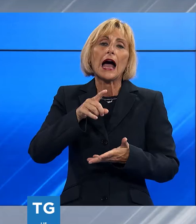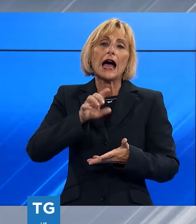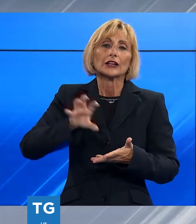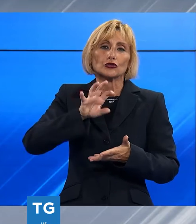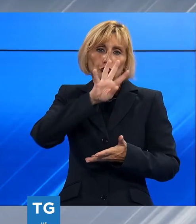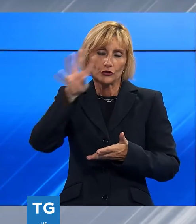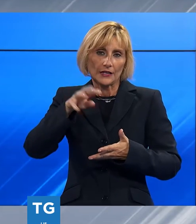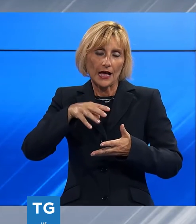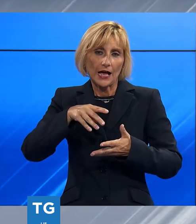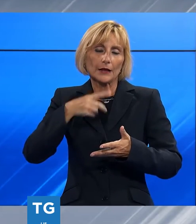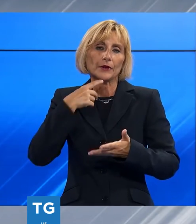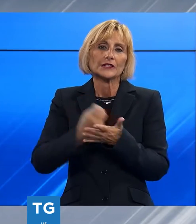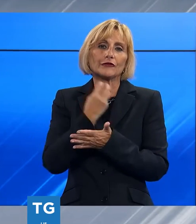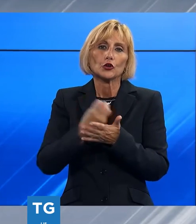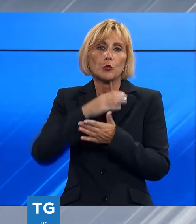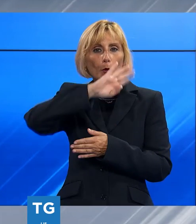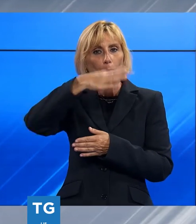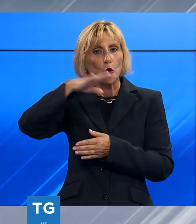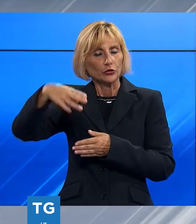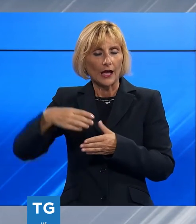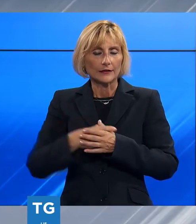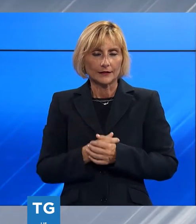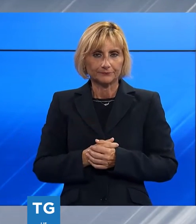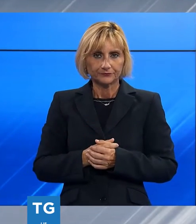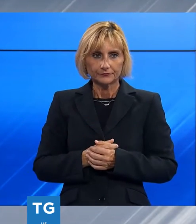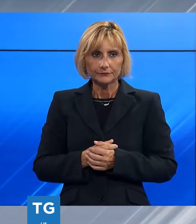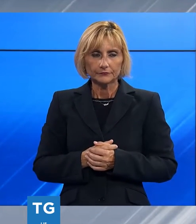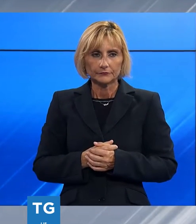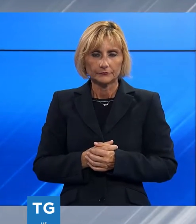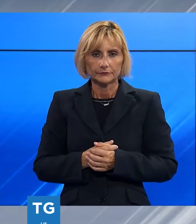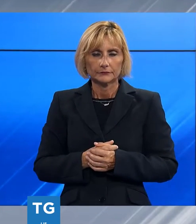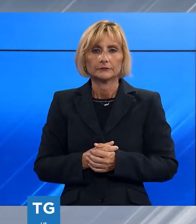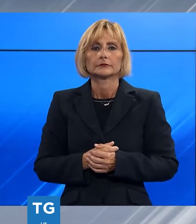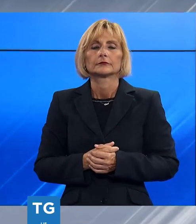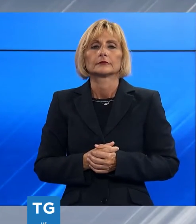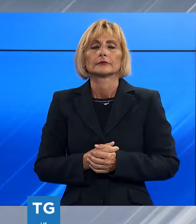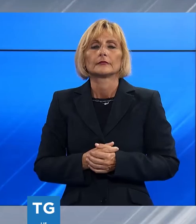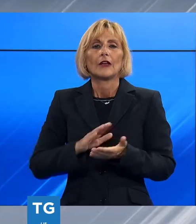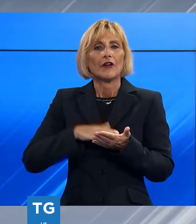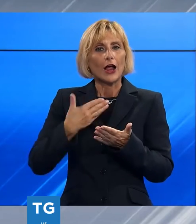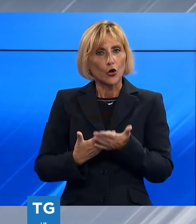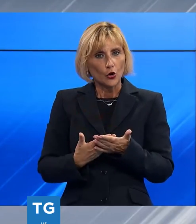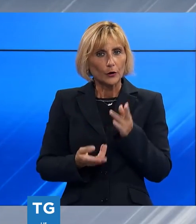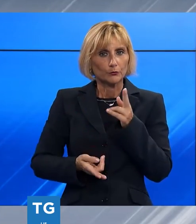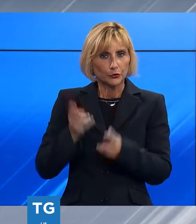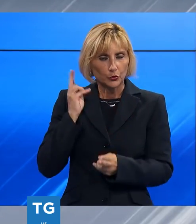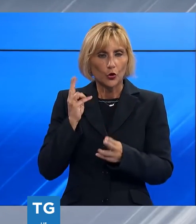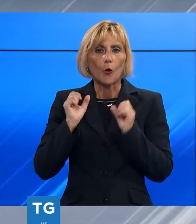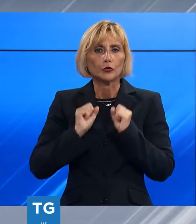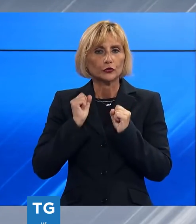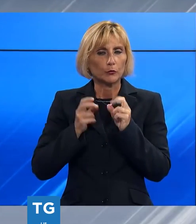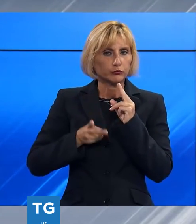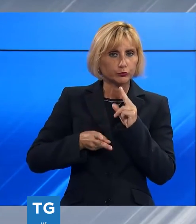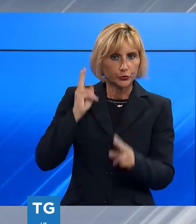il Fondo per lo Sviluppo della Montagna. Più valore e più opportunità ai territori montani. È l